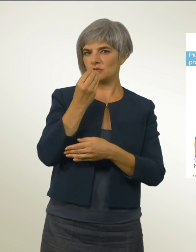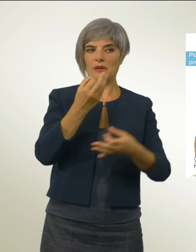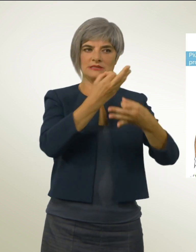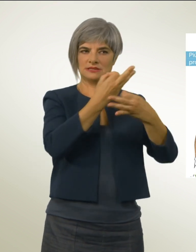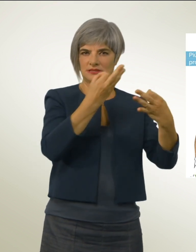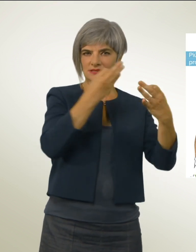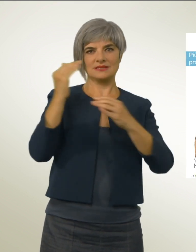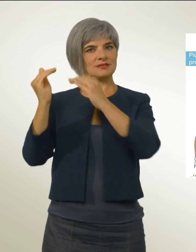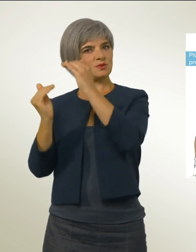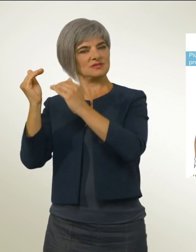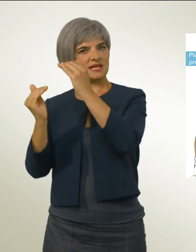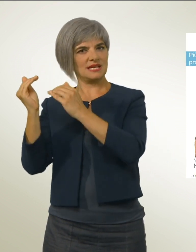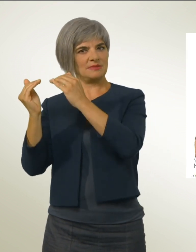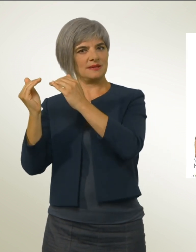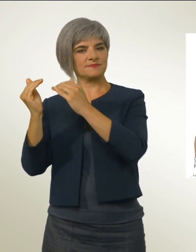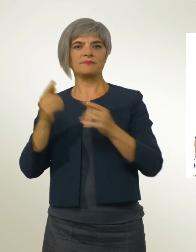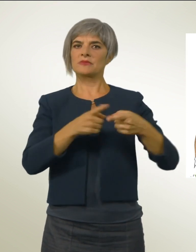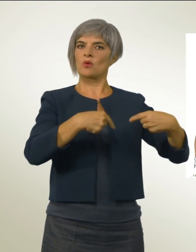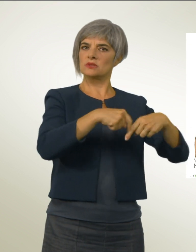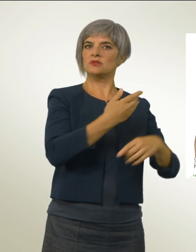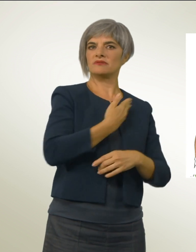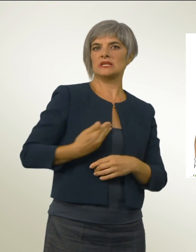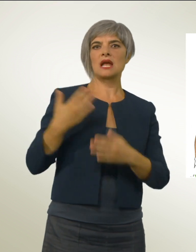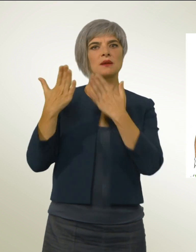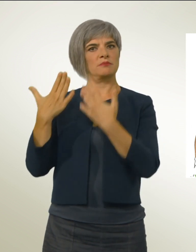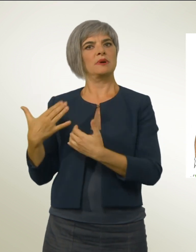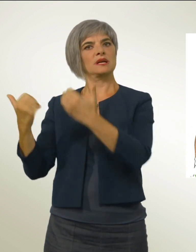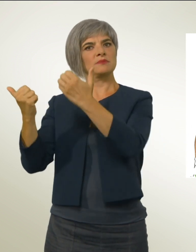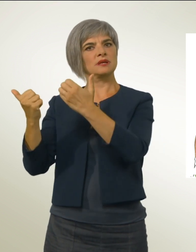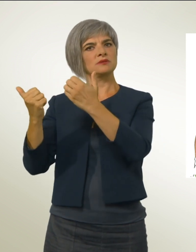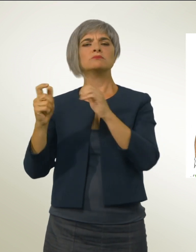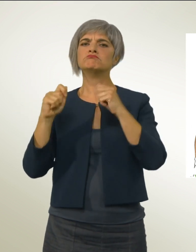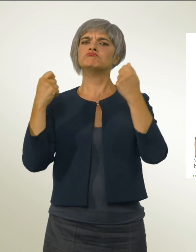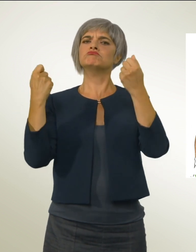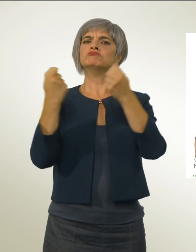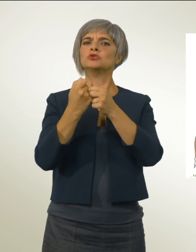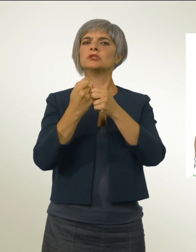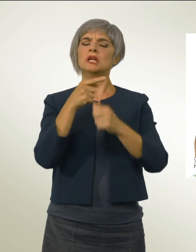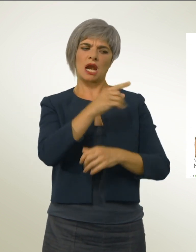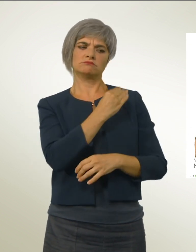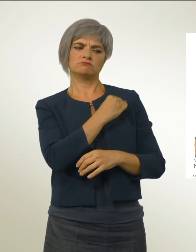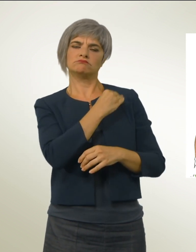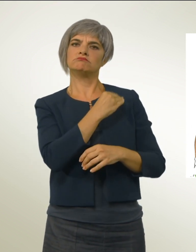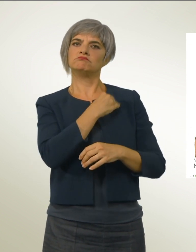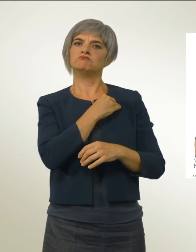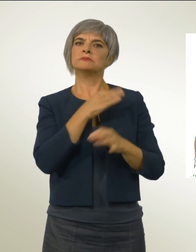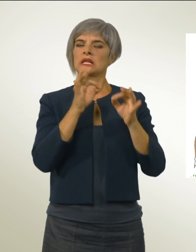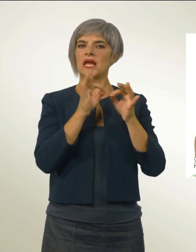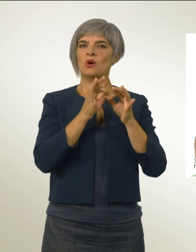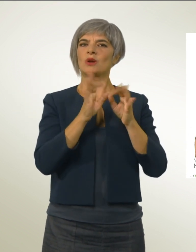Il Consiglio federale e il Parlamento condividono in linea di massima la richiesta dell'iniziativa. Essi però la respingono, poiché